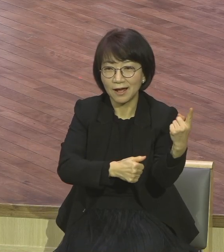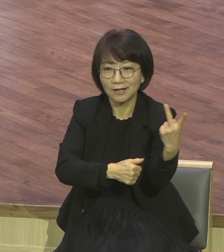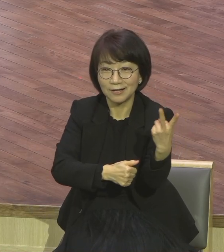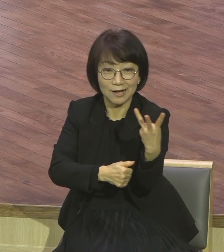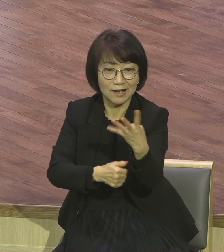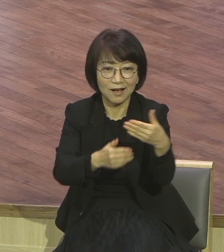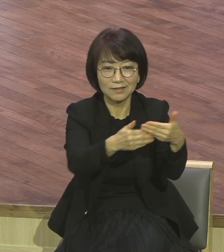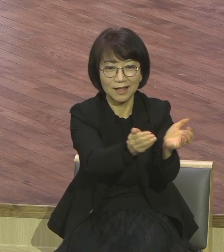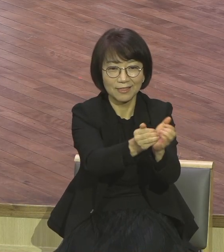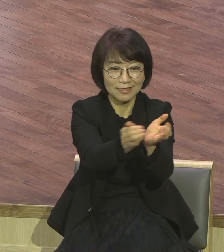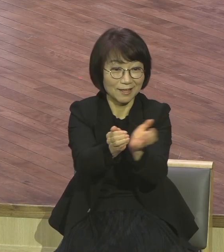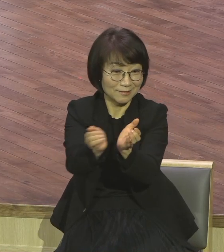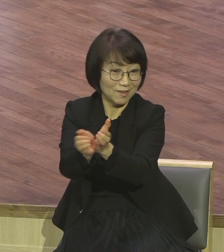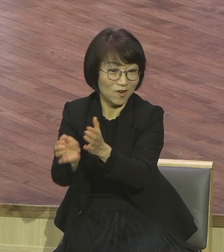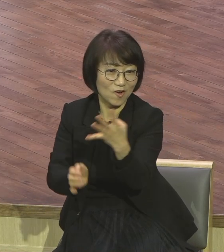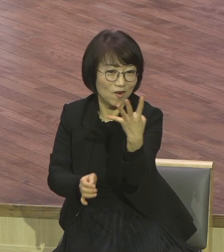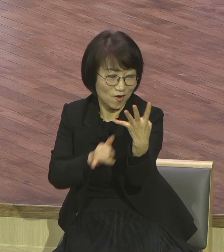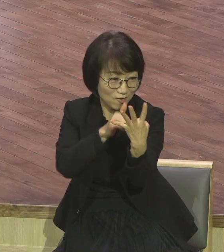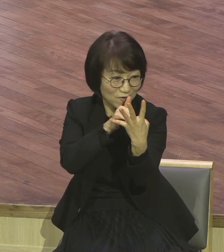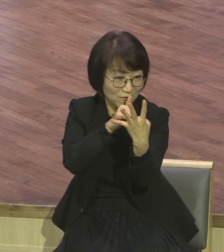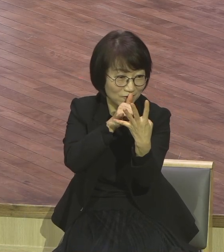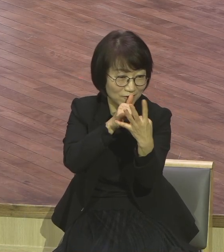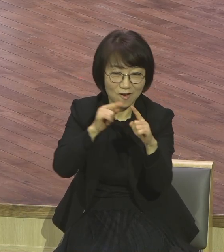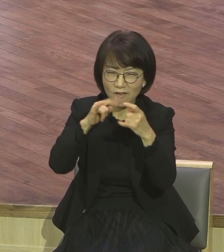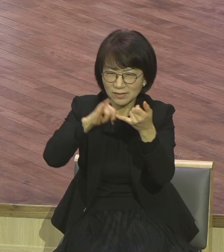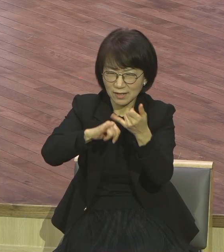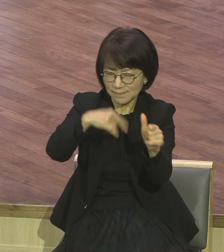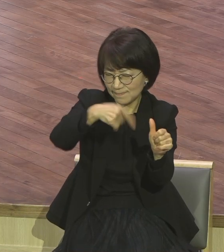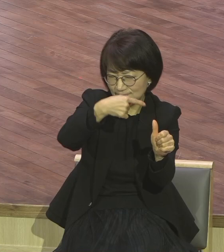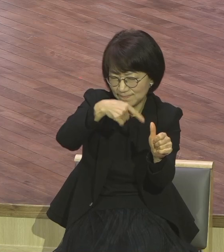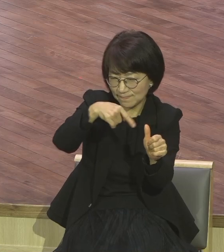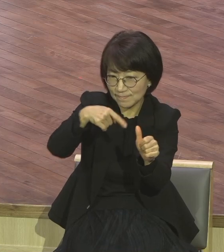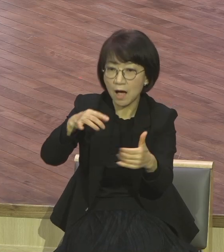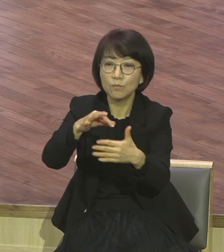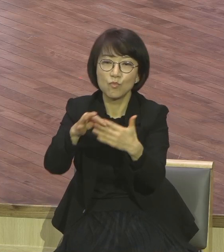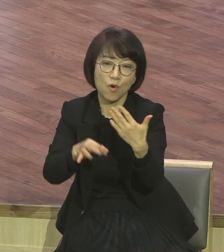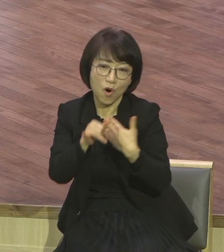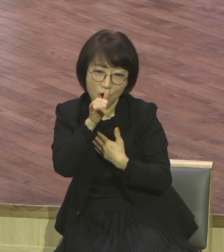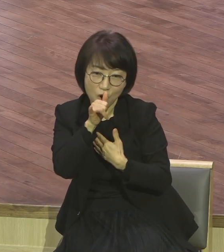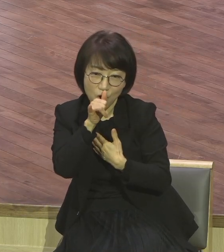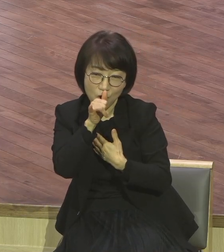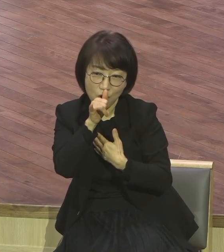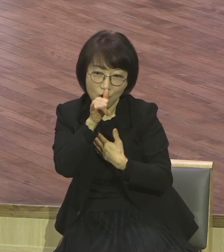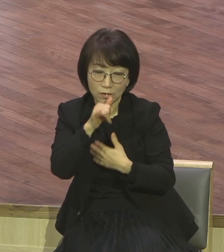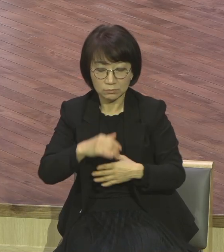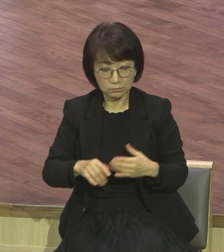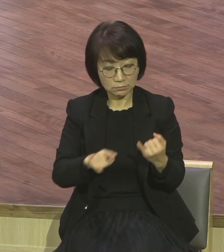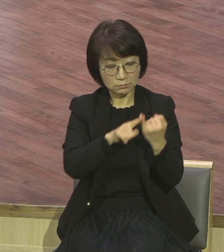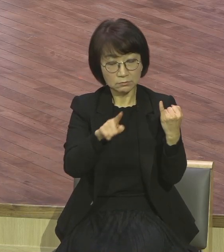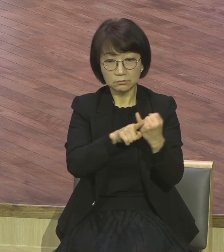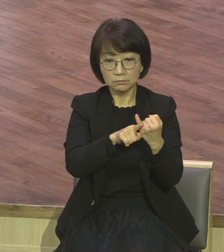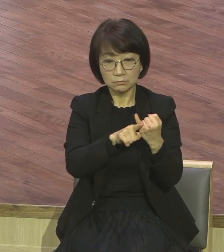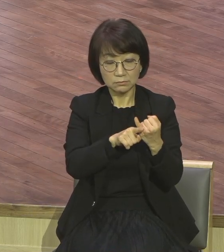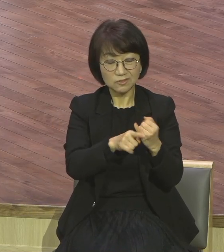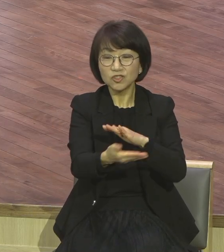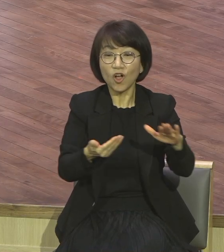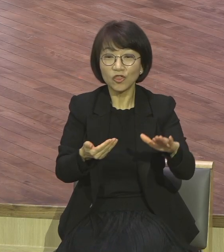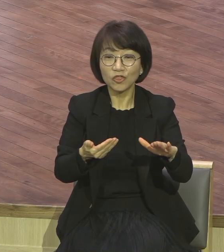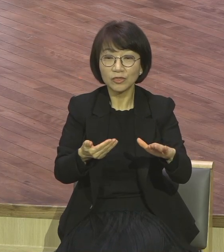은약 교육을 시키는 시스템이 다 돼 있어요. 사실 배 속에 태아가기 전부터 부부가